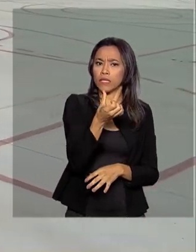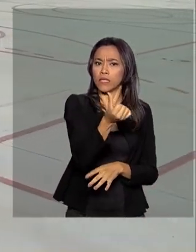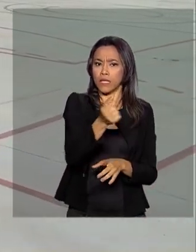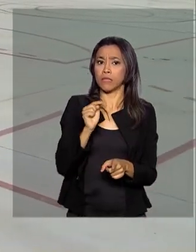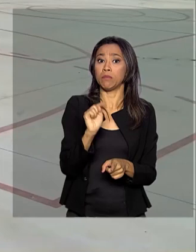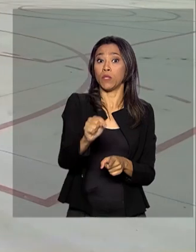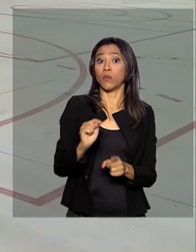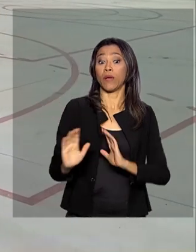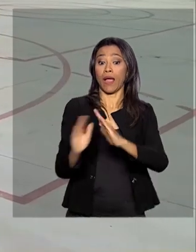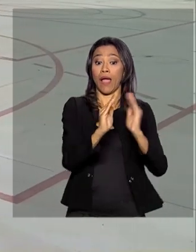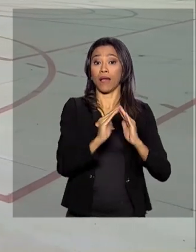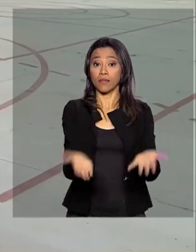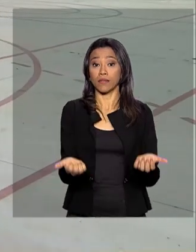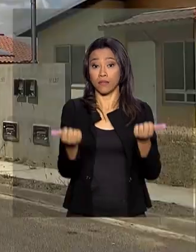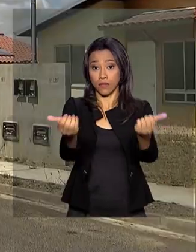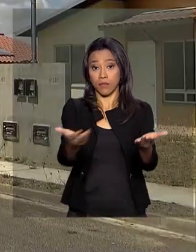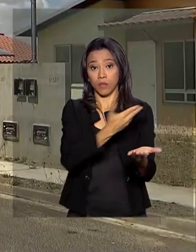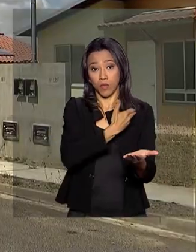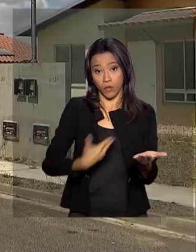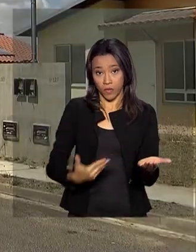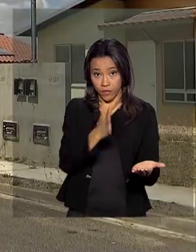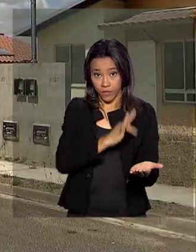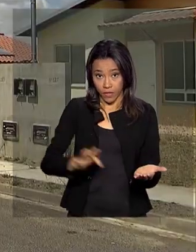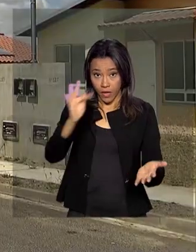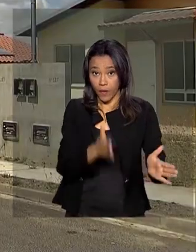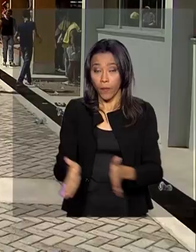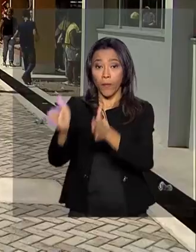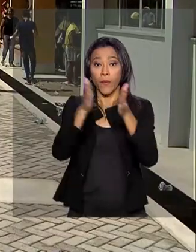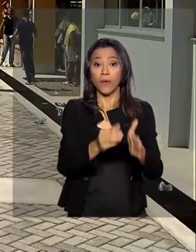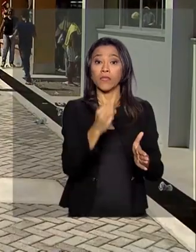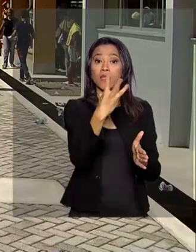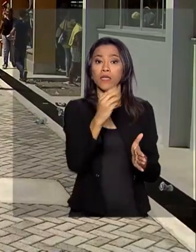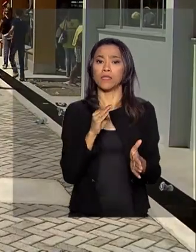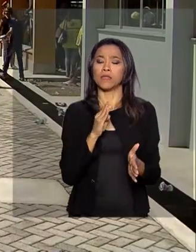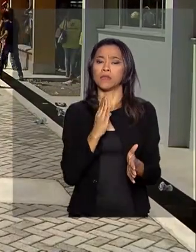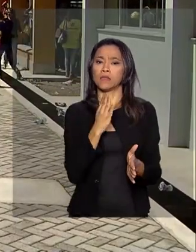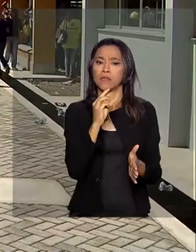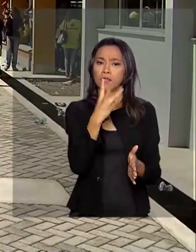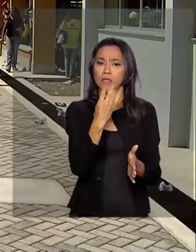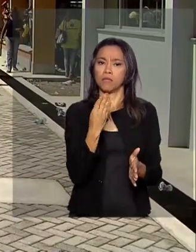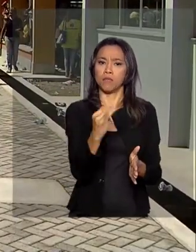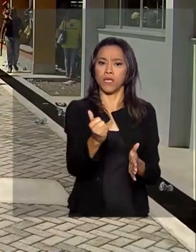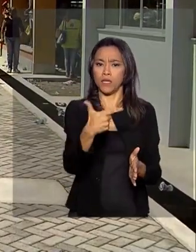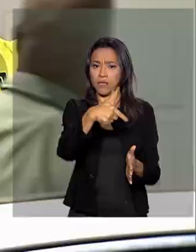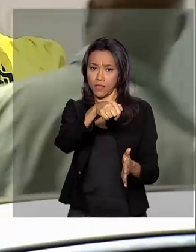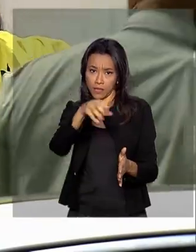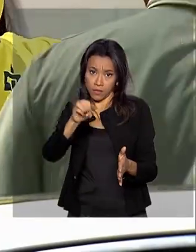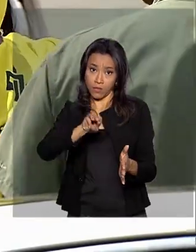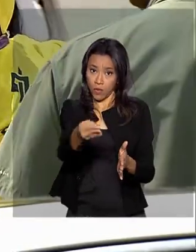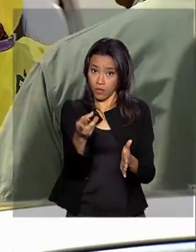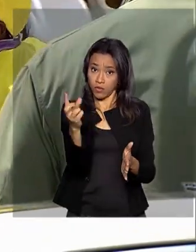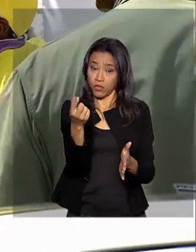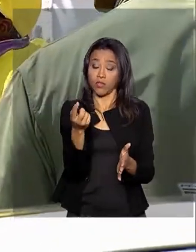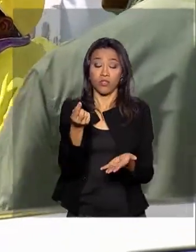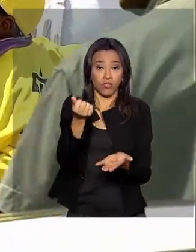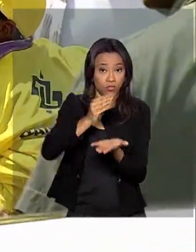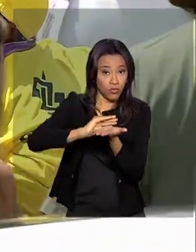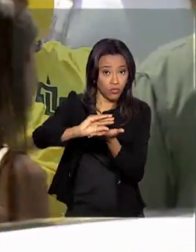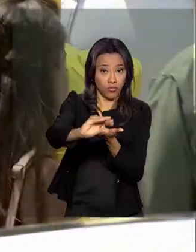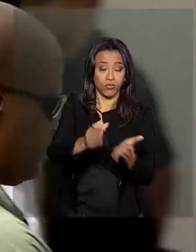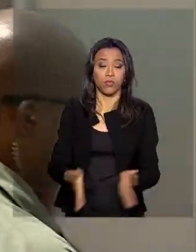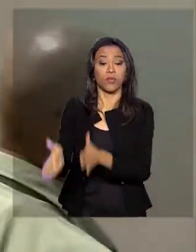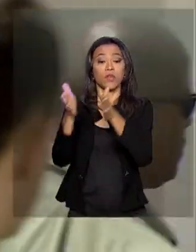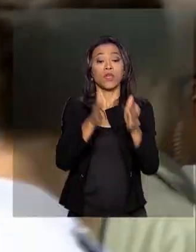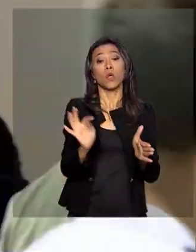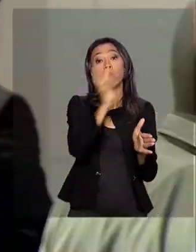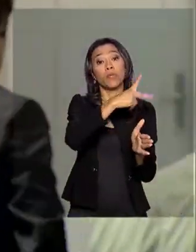entregues pelo programa do governo federal e 3 bilhões e 700 milhões de reais em recursos. O presidente Jair Bolsonaro disse